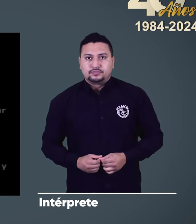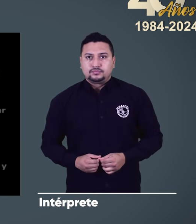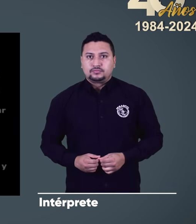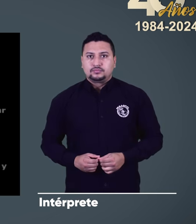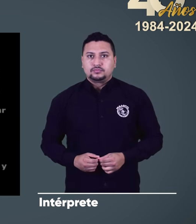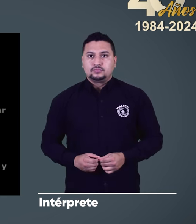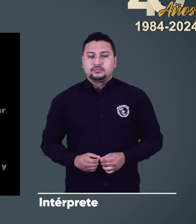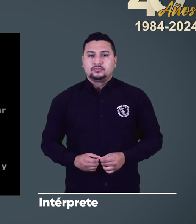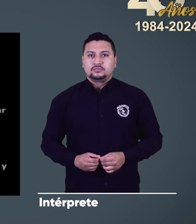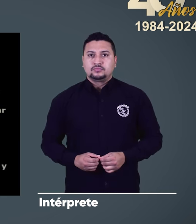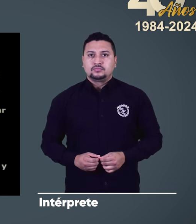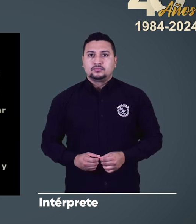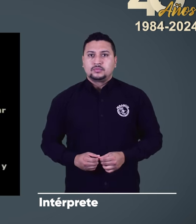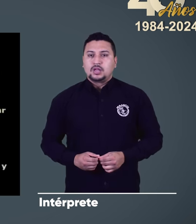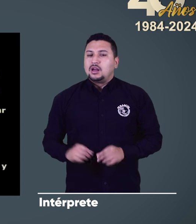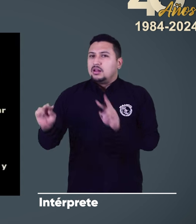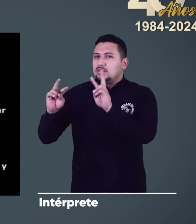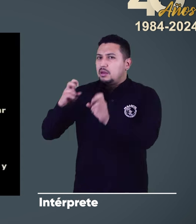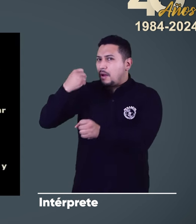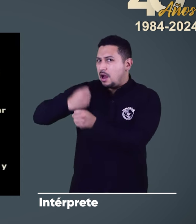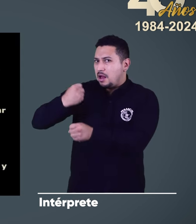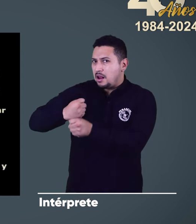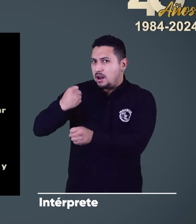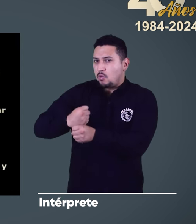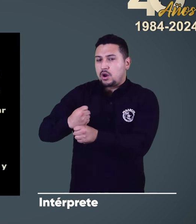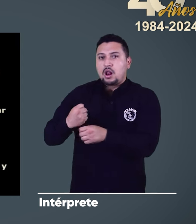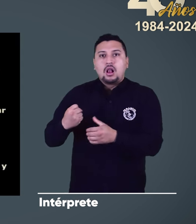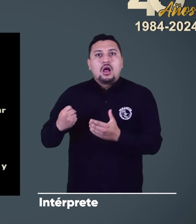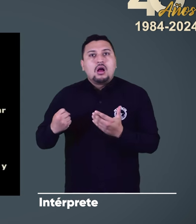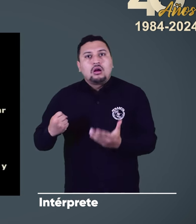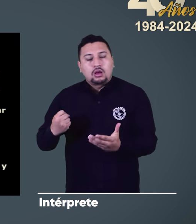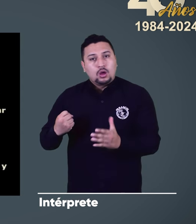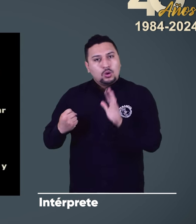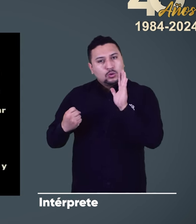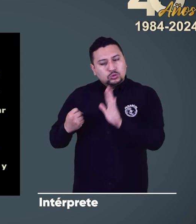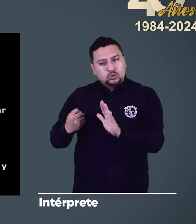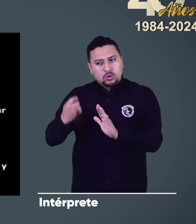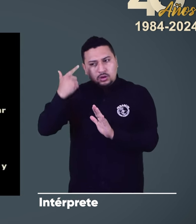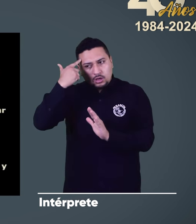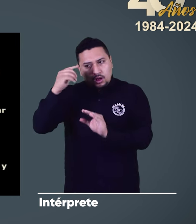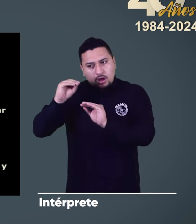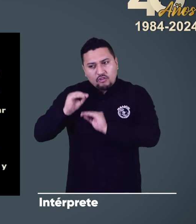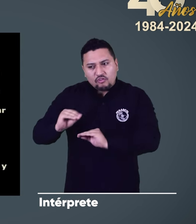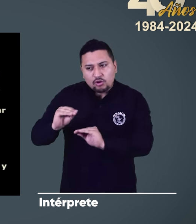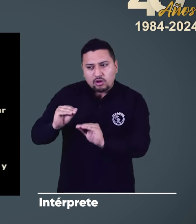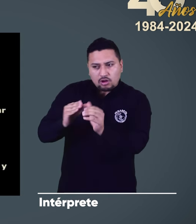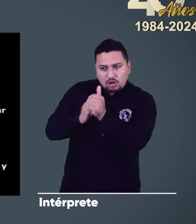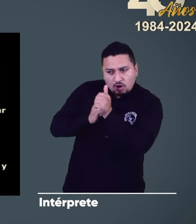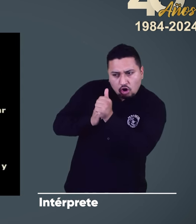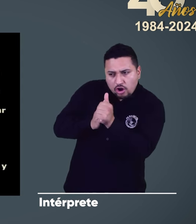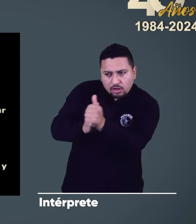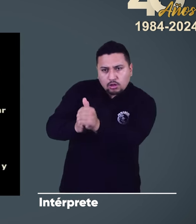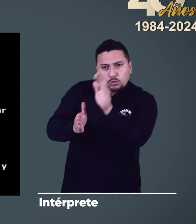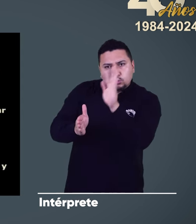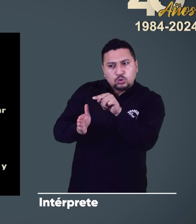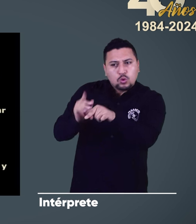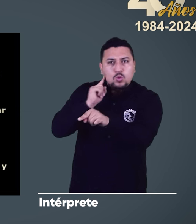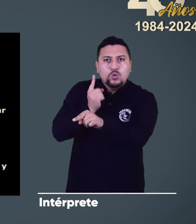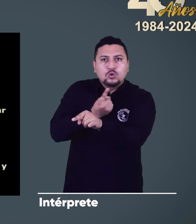Aspecto laboral Replantear la orientación de la formación y capacitación del sordo para disminuir el enfoque